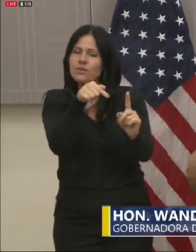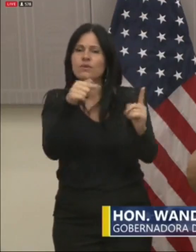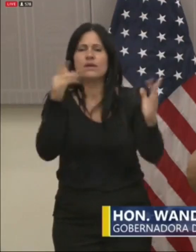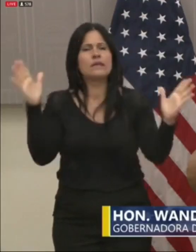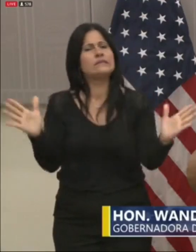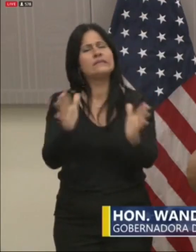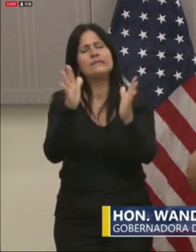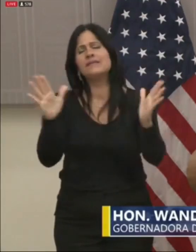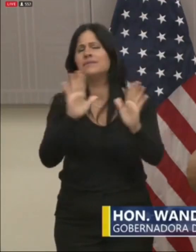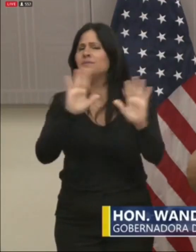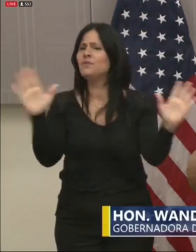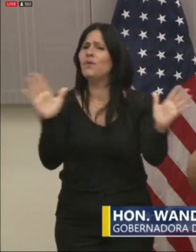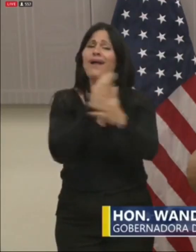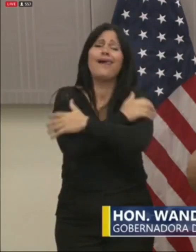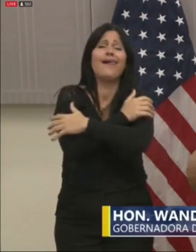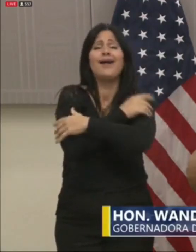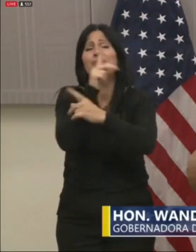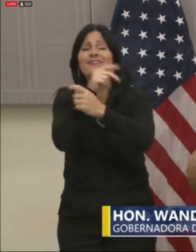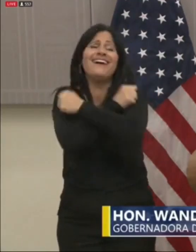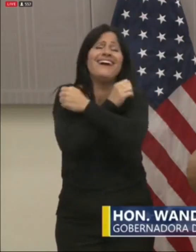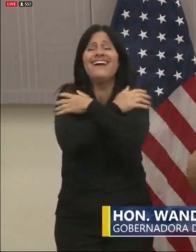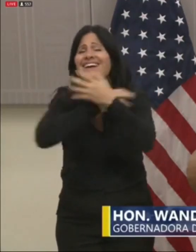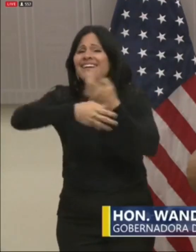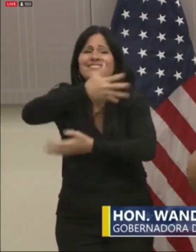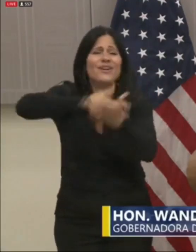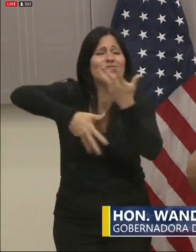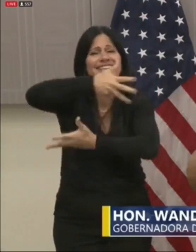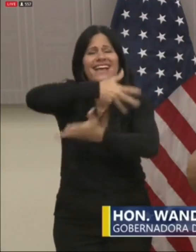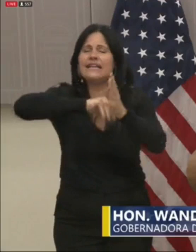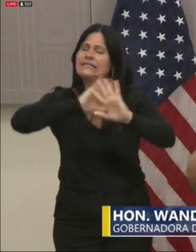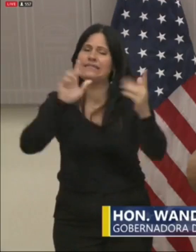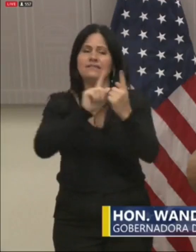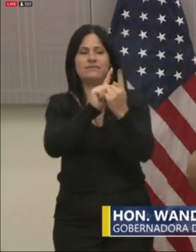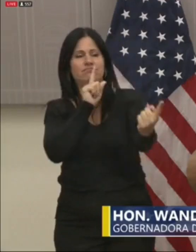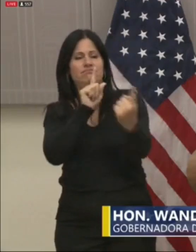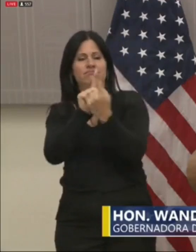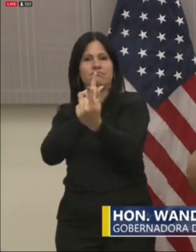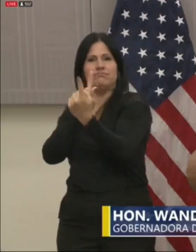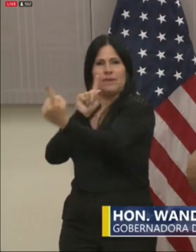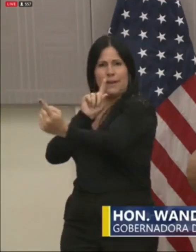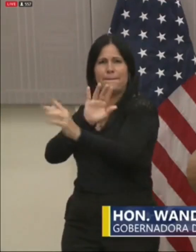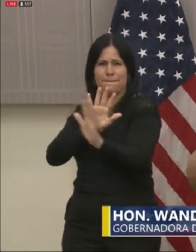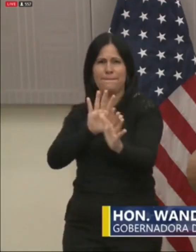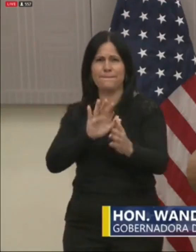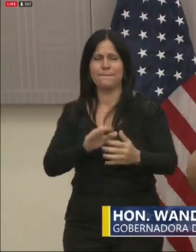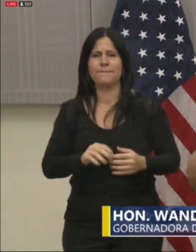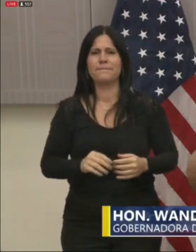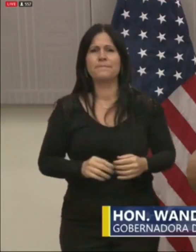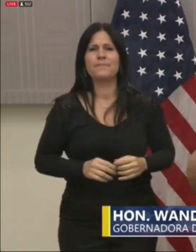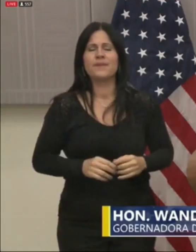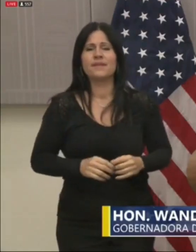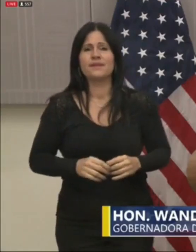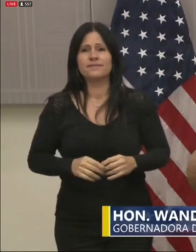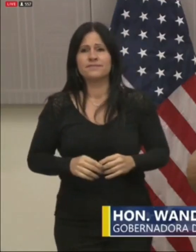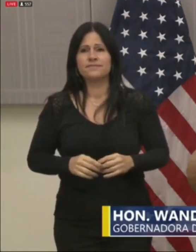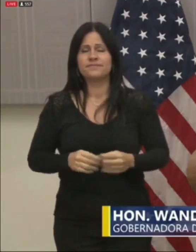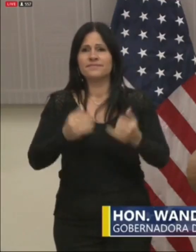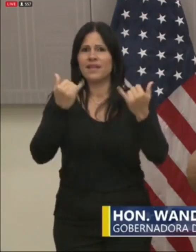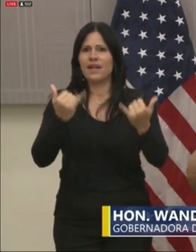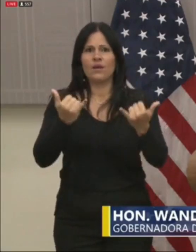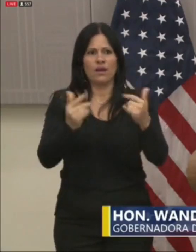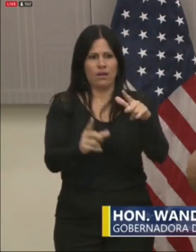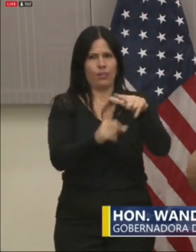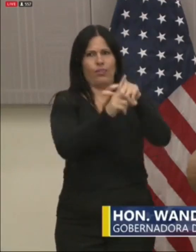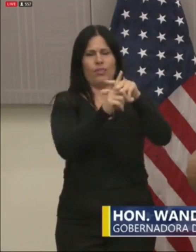mantuvieran distanciamiento social para evitar el contagio a raíz de los primeros casos reportados como positivos en Puerto